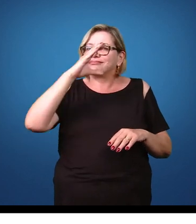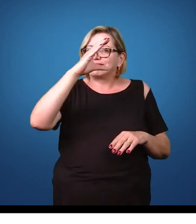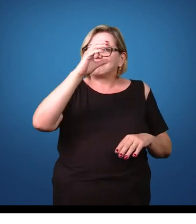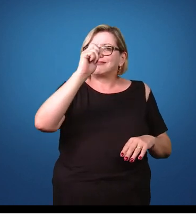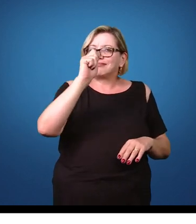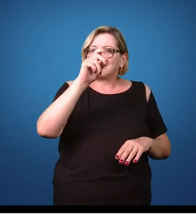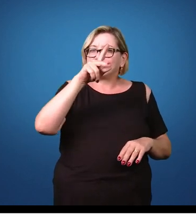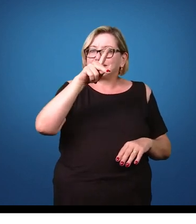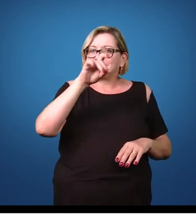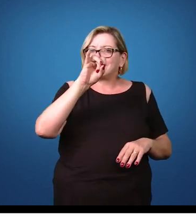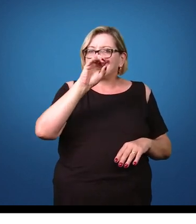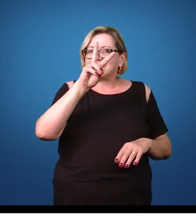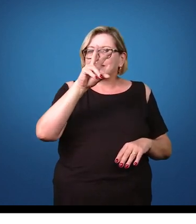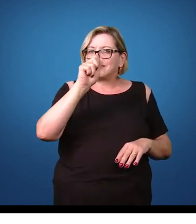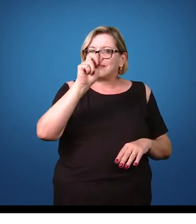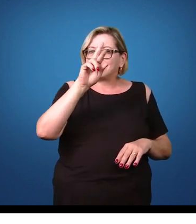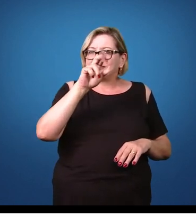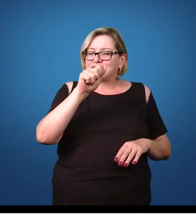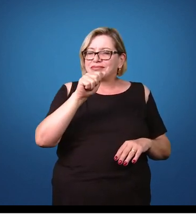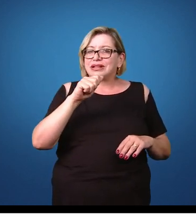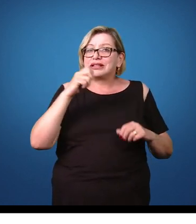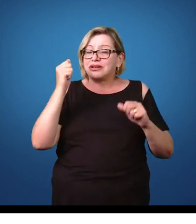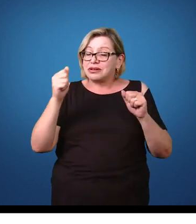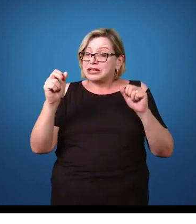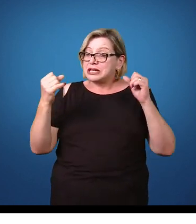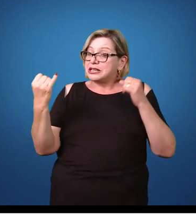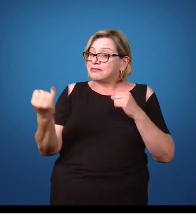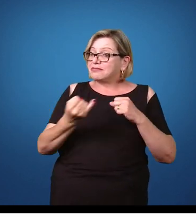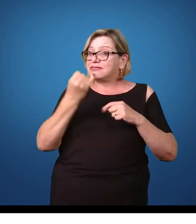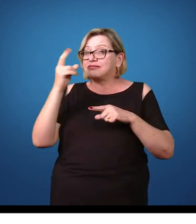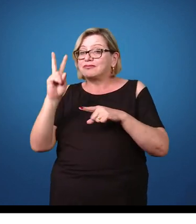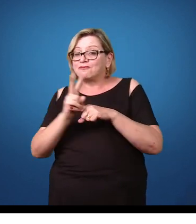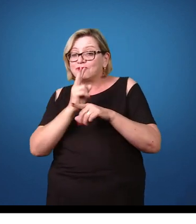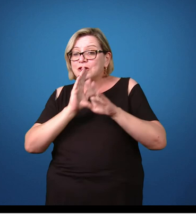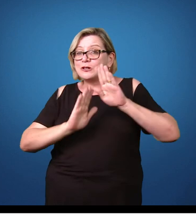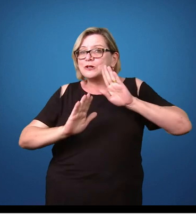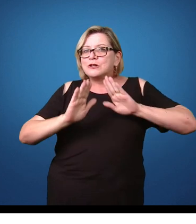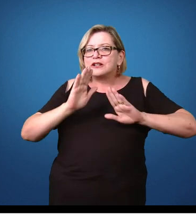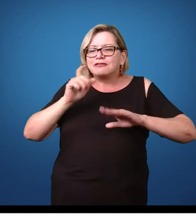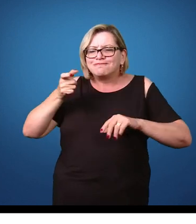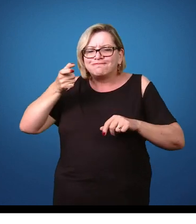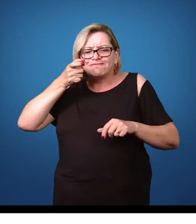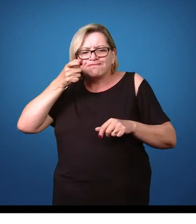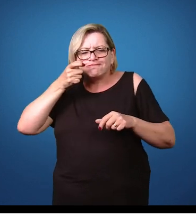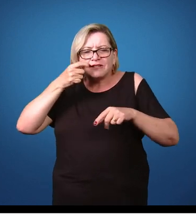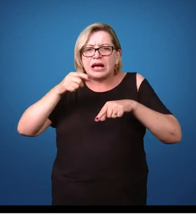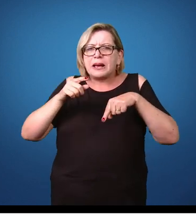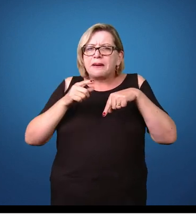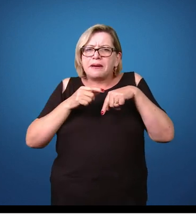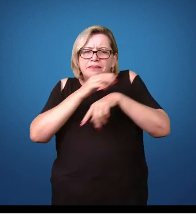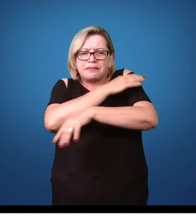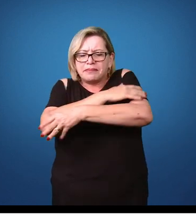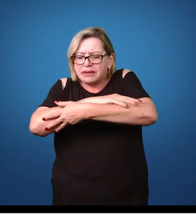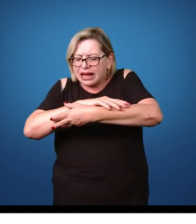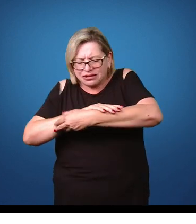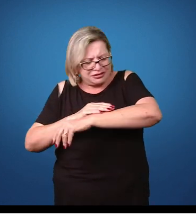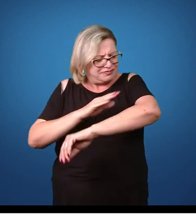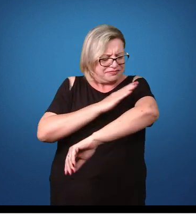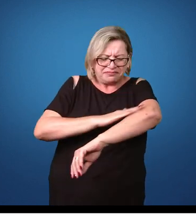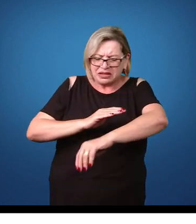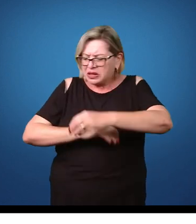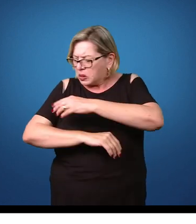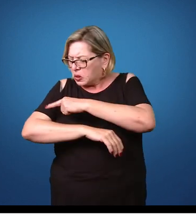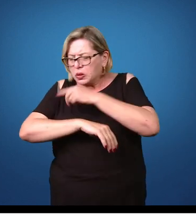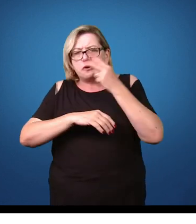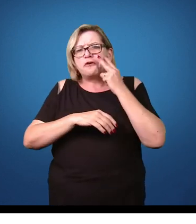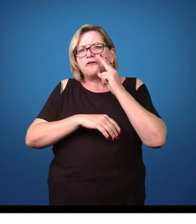pode ser que exista esse tipo de carrapato, tomar cuidado, prestar atenção nas suas pernas, nos seus braços, se